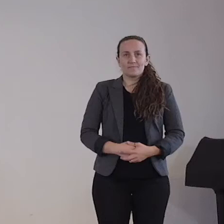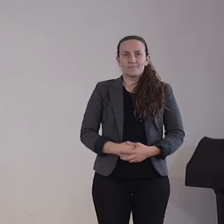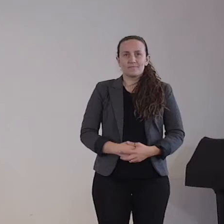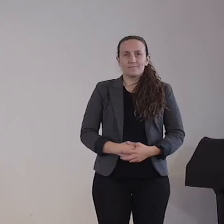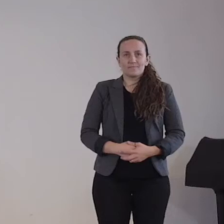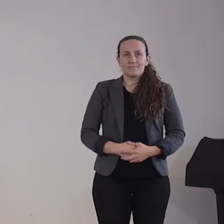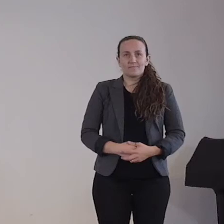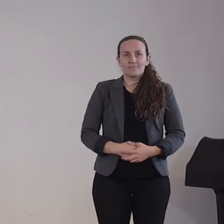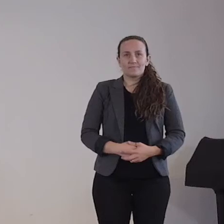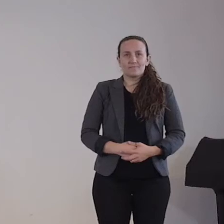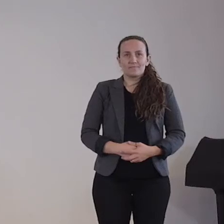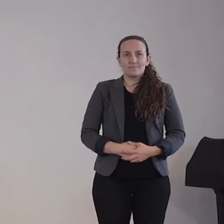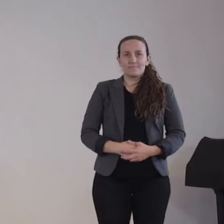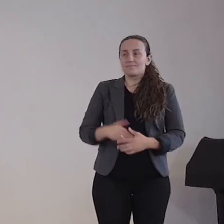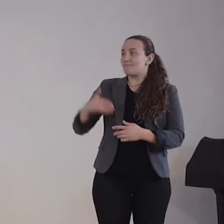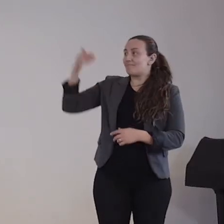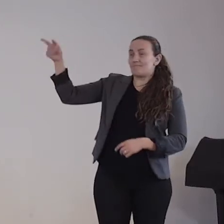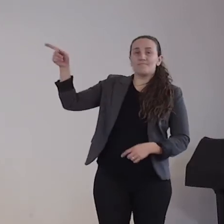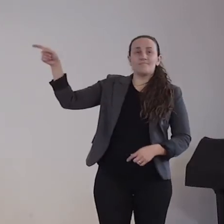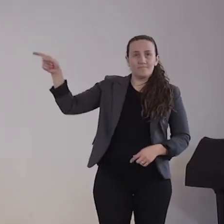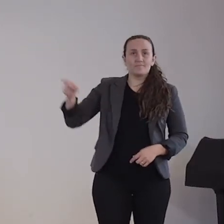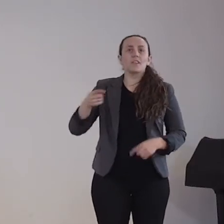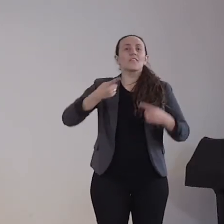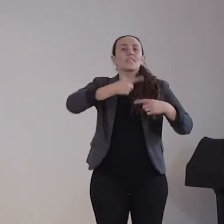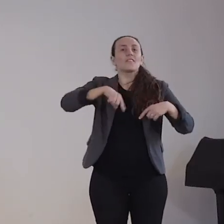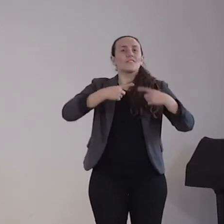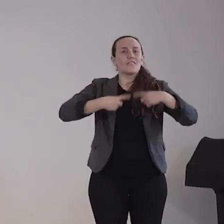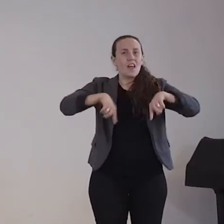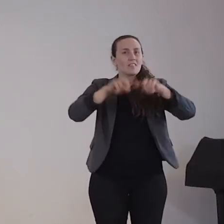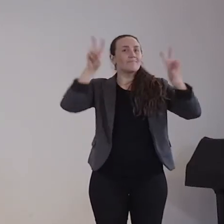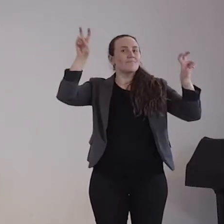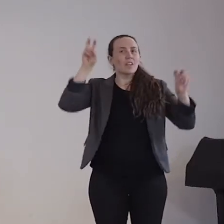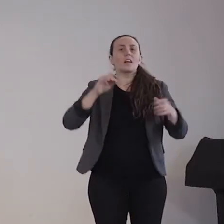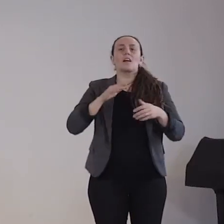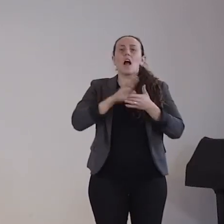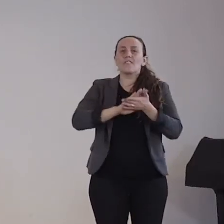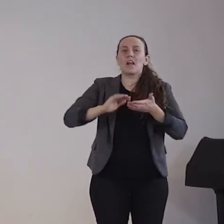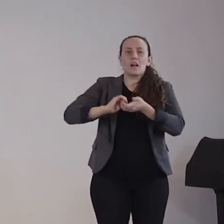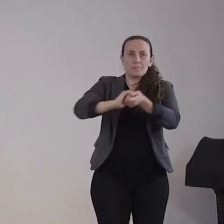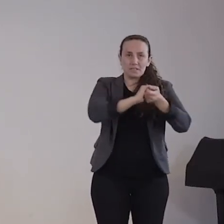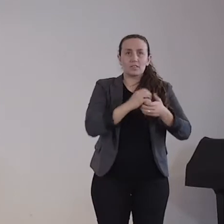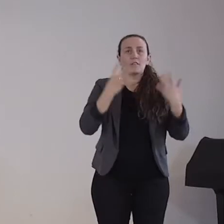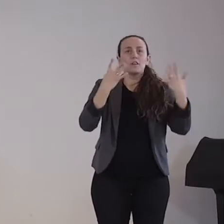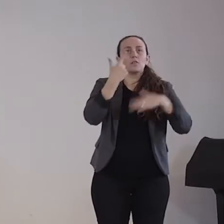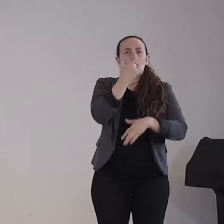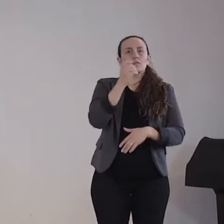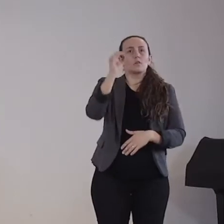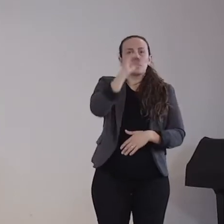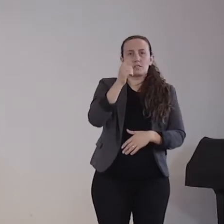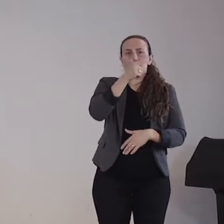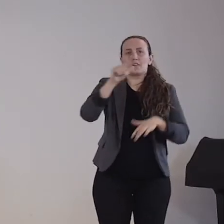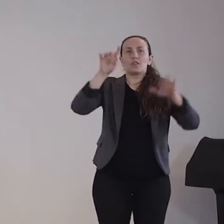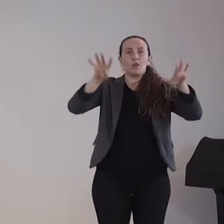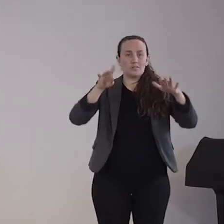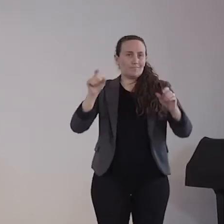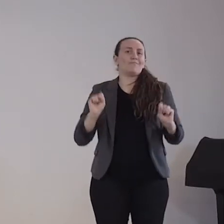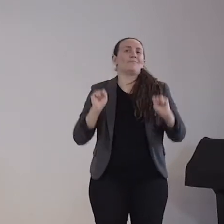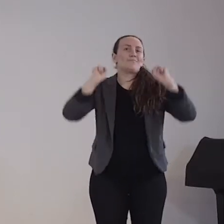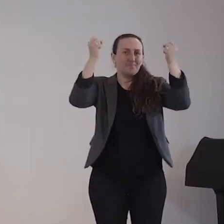Der Verein Einfach Gemeinsam wurde am 29. Oktober 2019 gegründet. Ein Verein für Menschen mit und